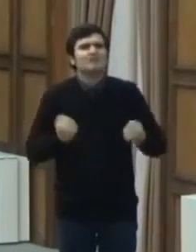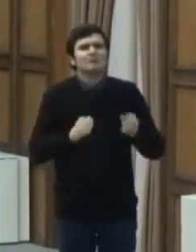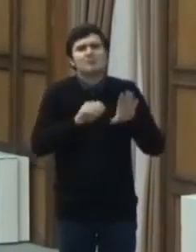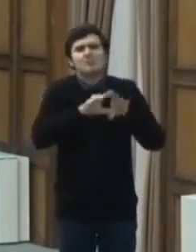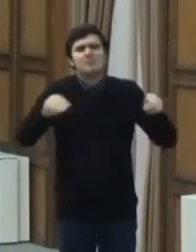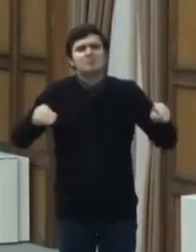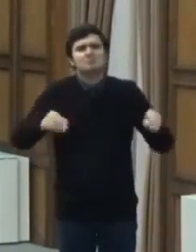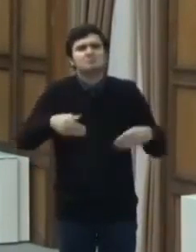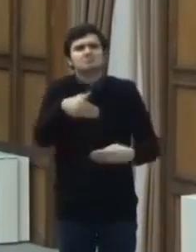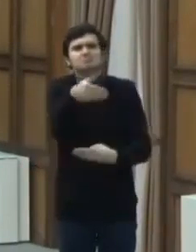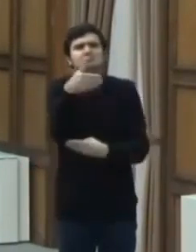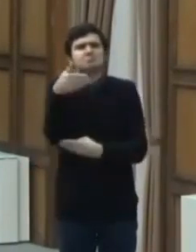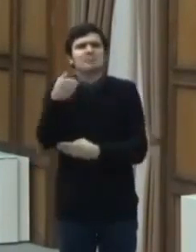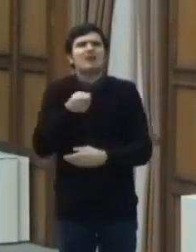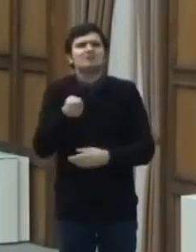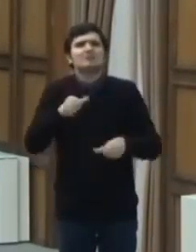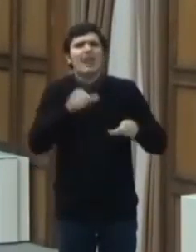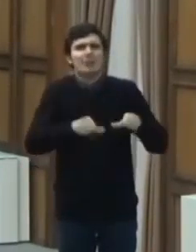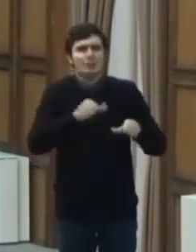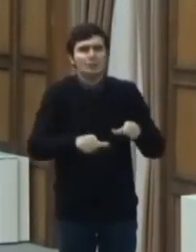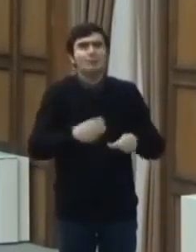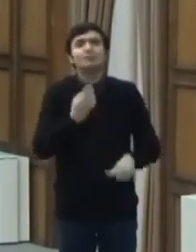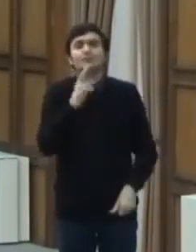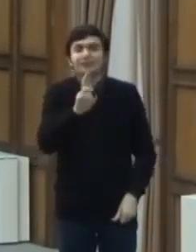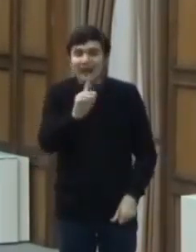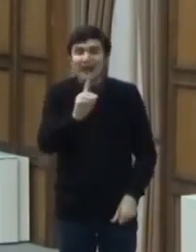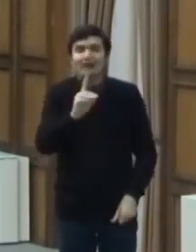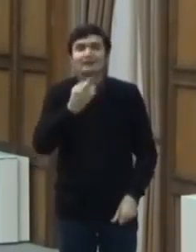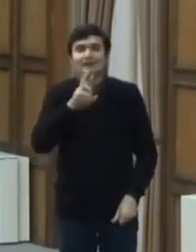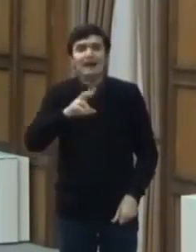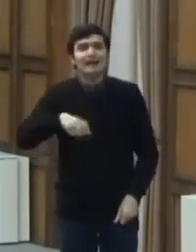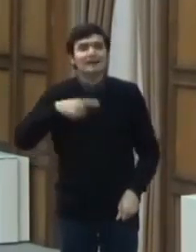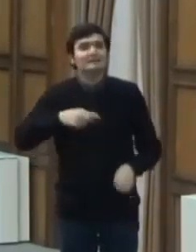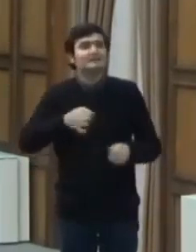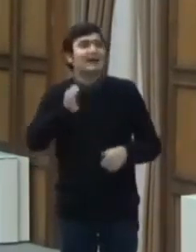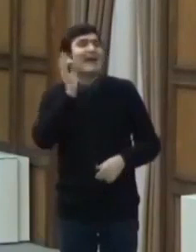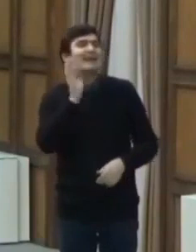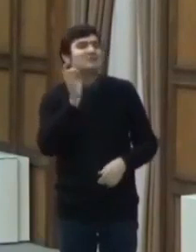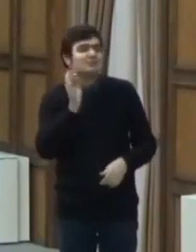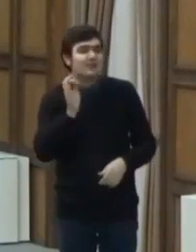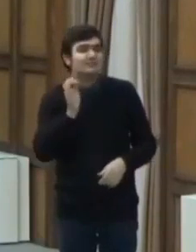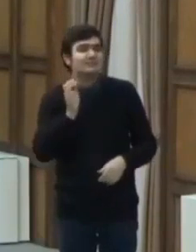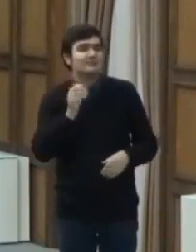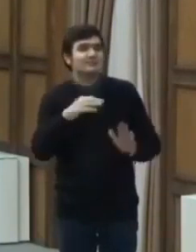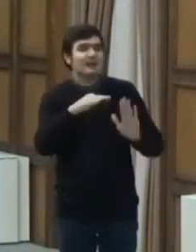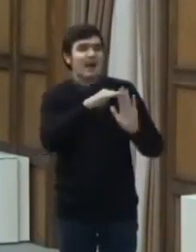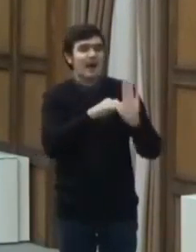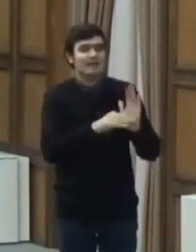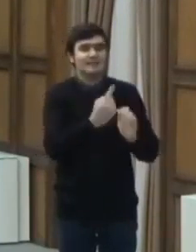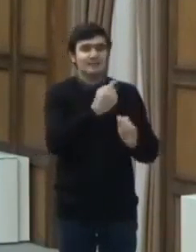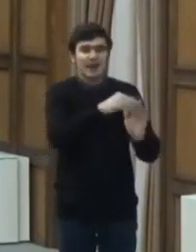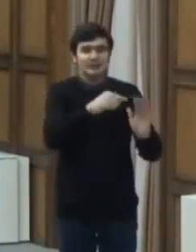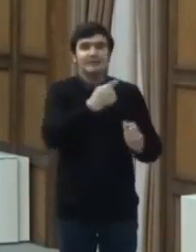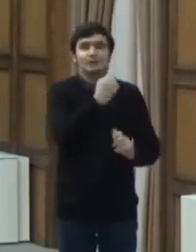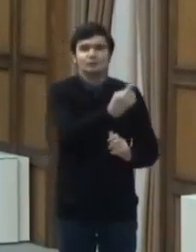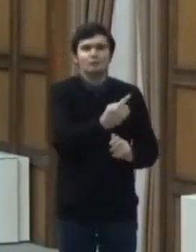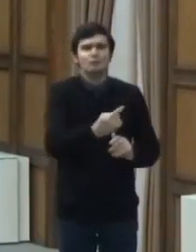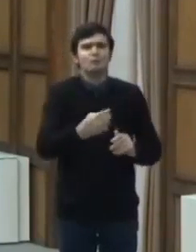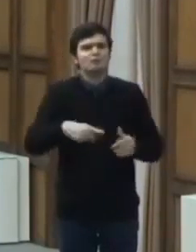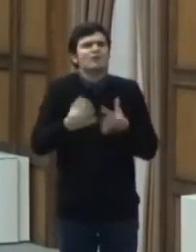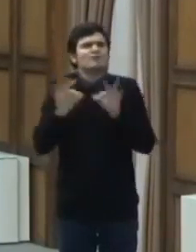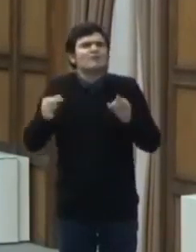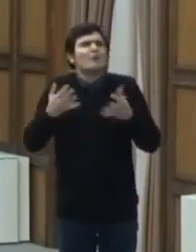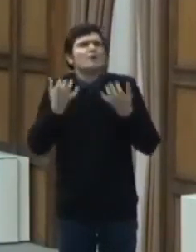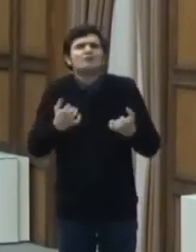economici. Sunt exceptate de la prevederea aliniatului 1 a acestui articol următoarele activități.